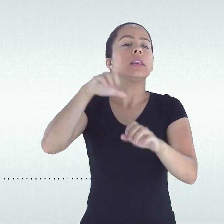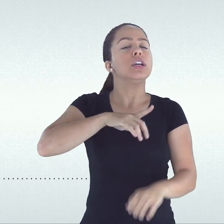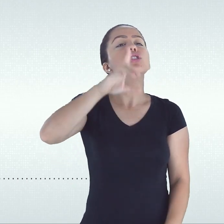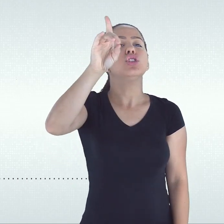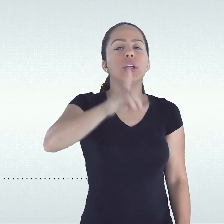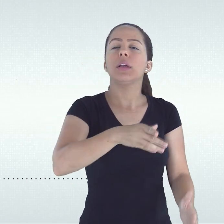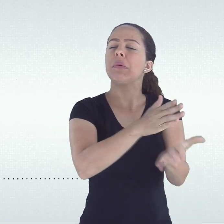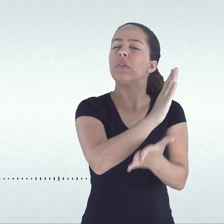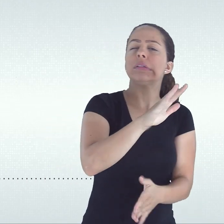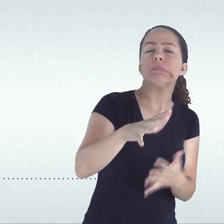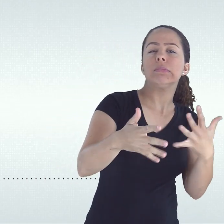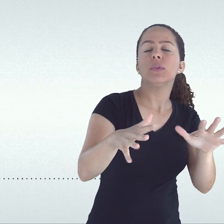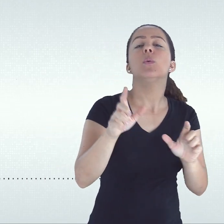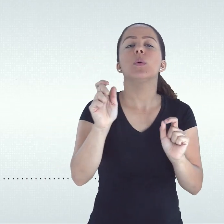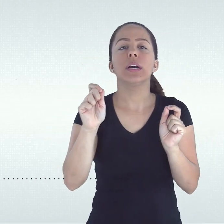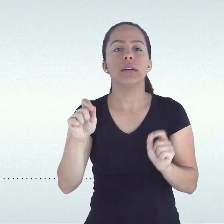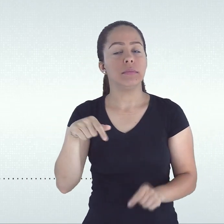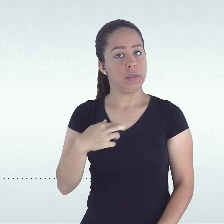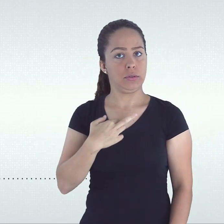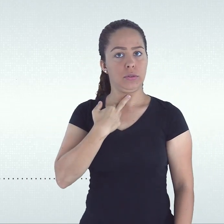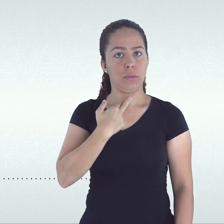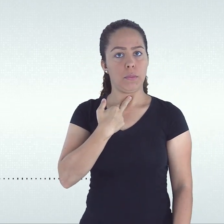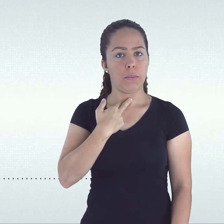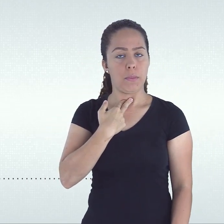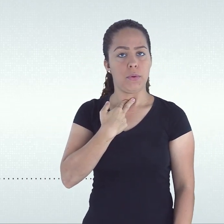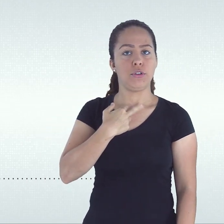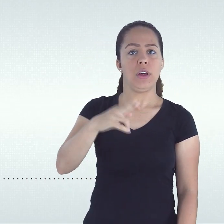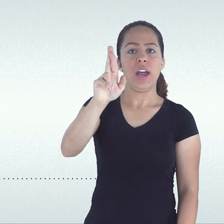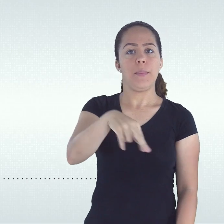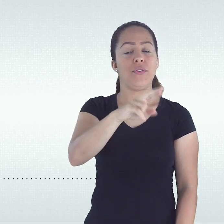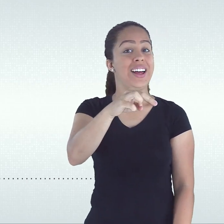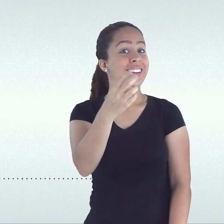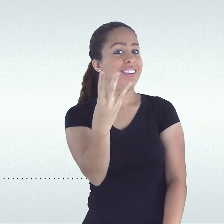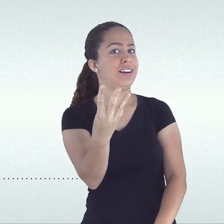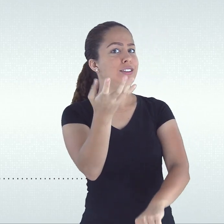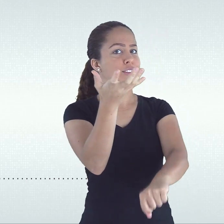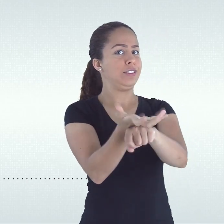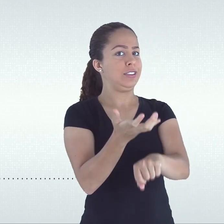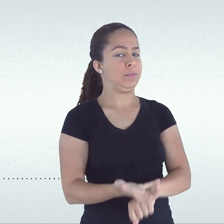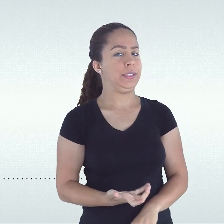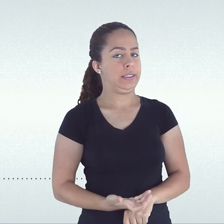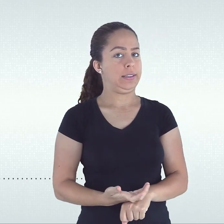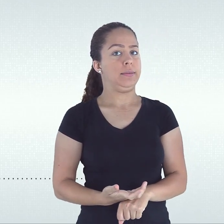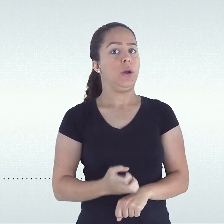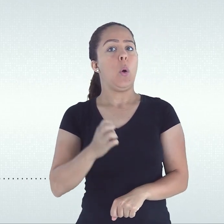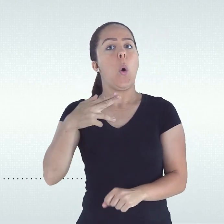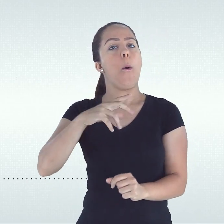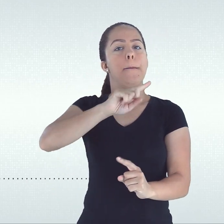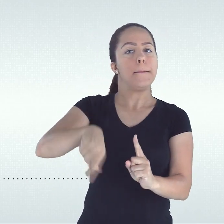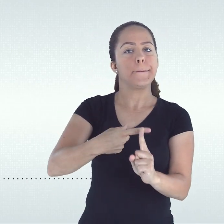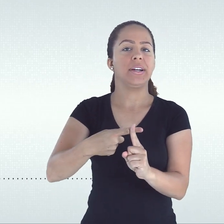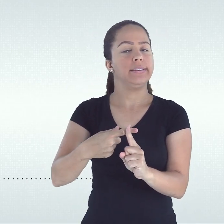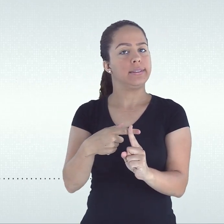mais componentes curriculares em um mesmo período letivo ou em períodos diferentes.